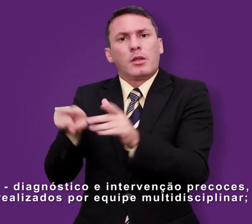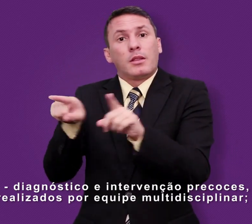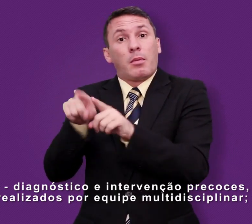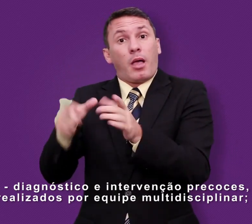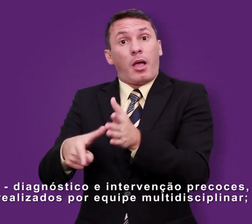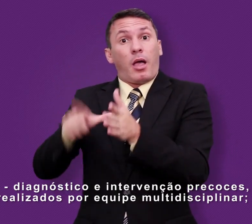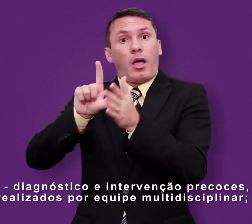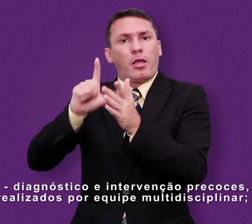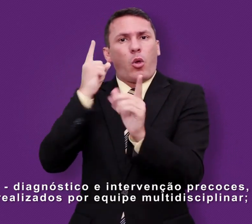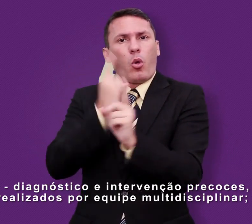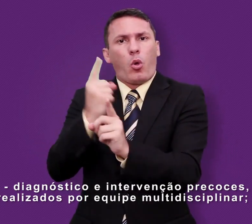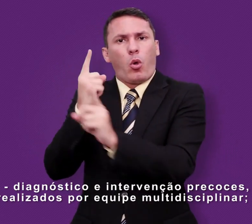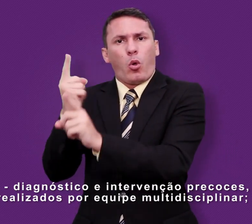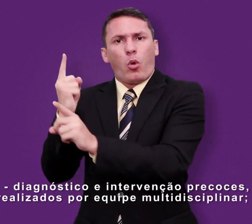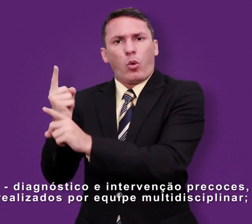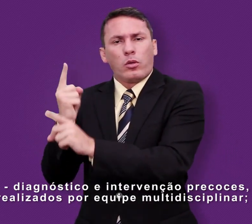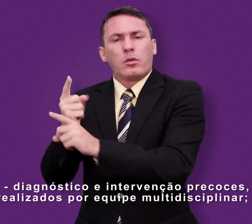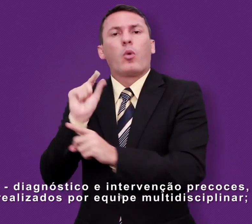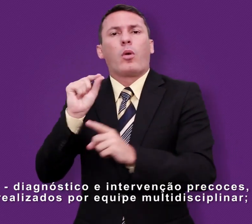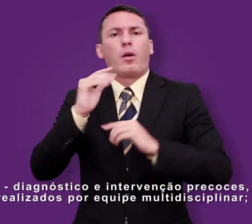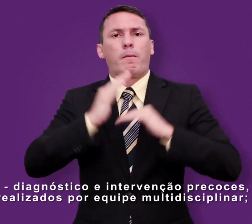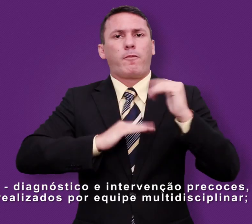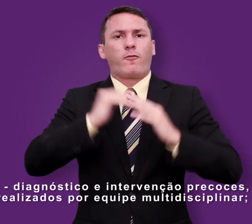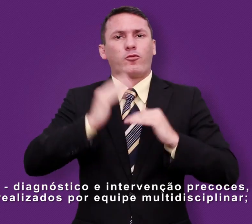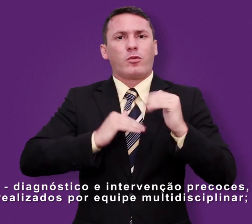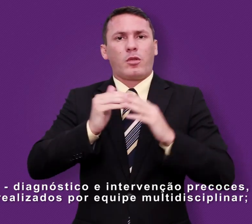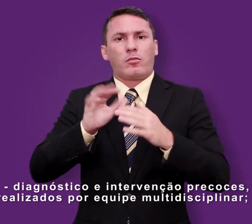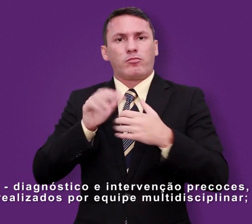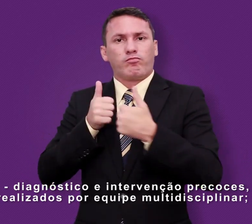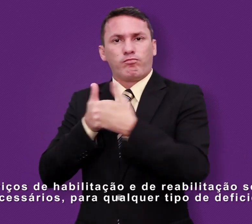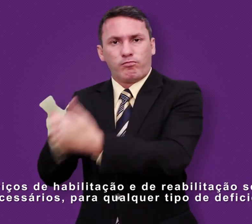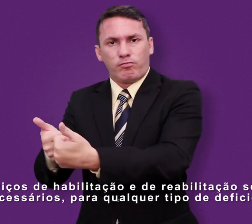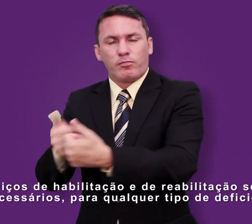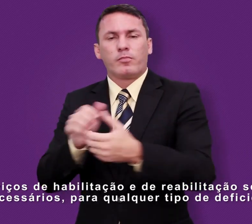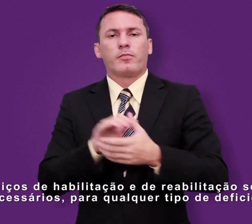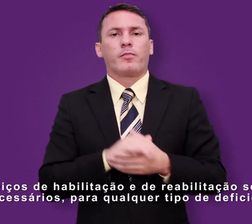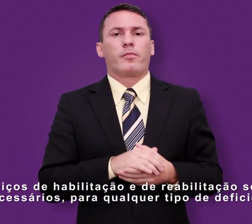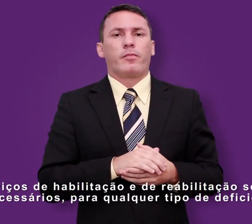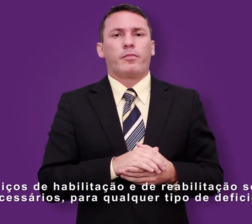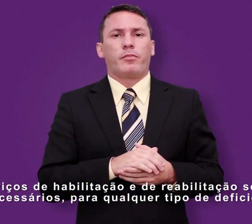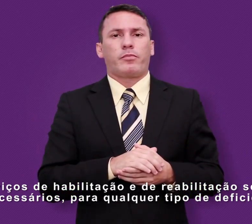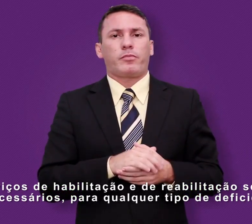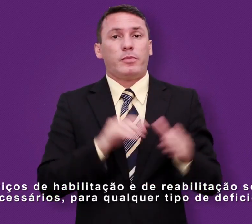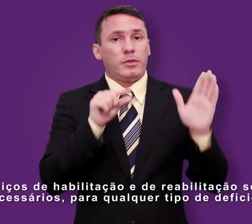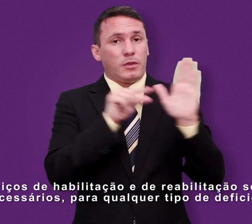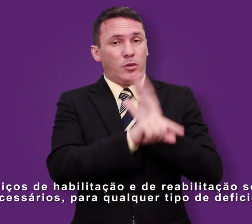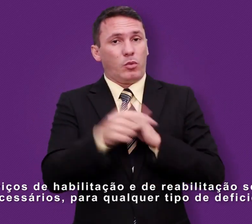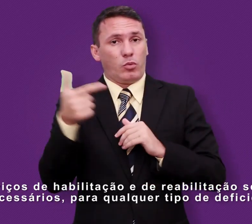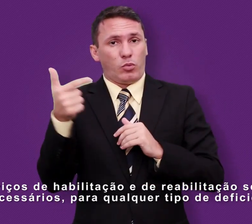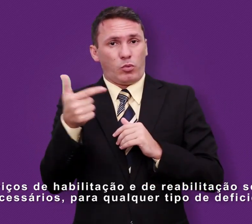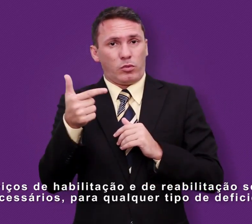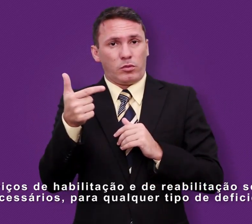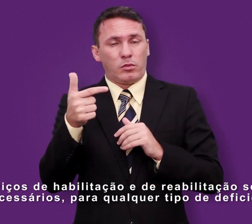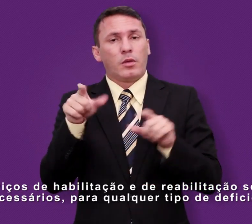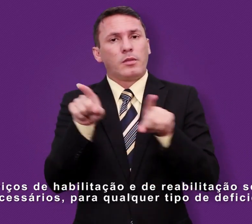precoces, realizados por equipe multidisciplinar. Inciso 2. Serviços de habilitação e de